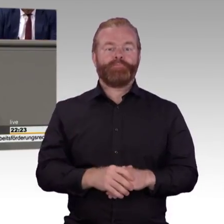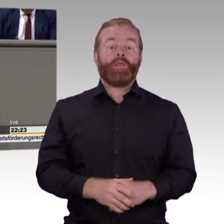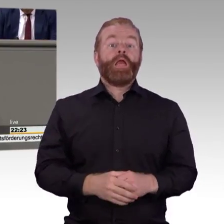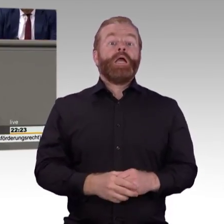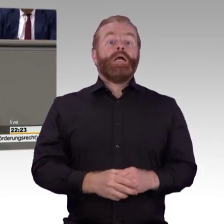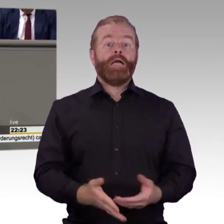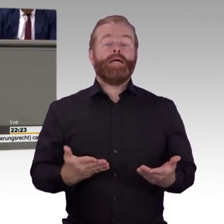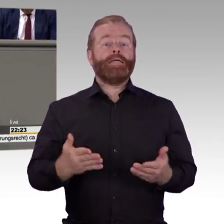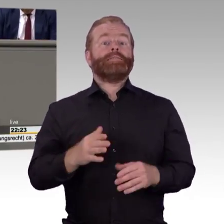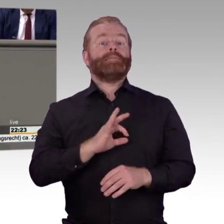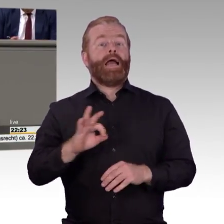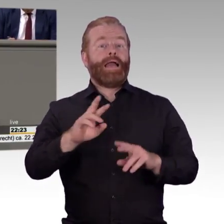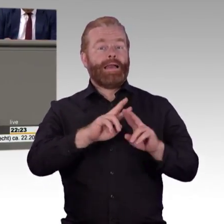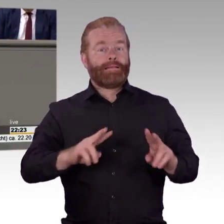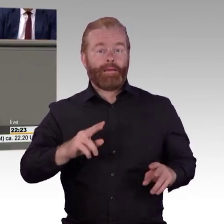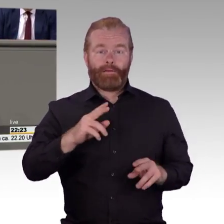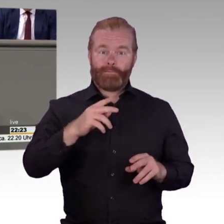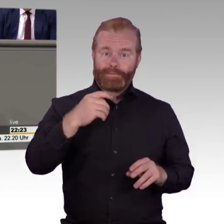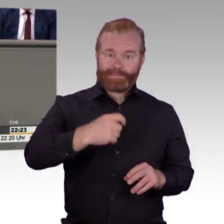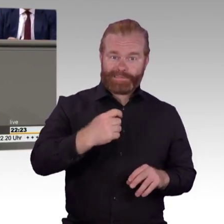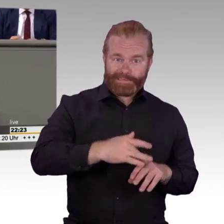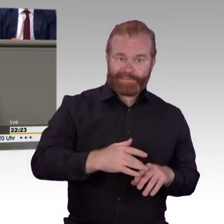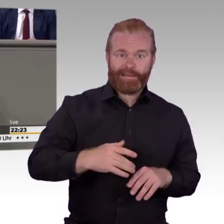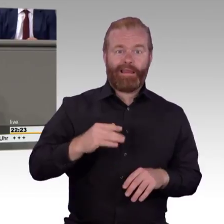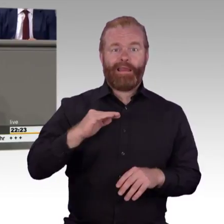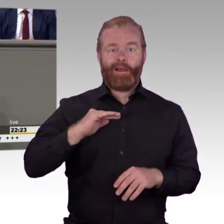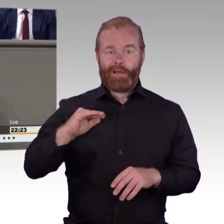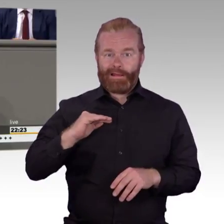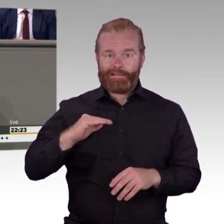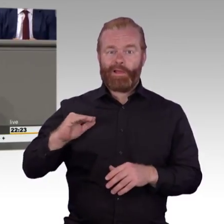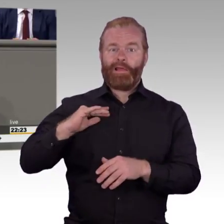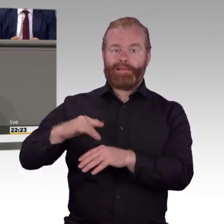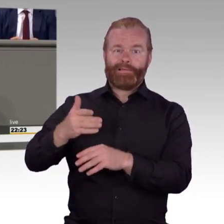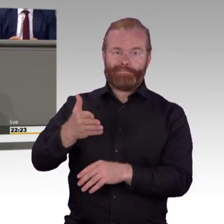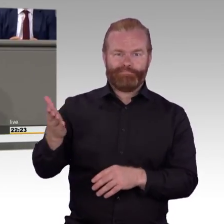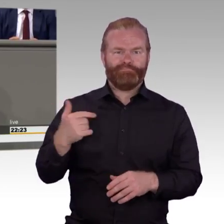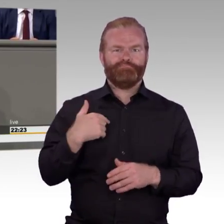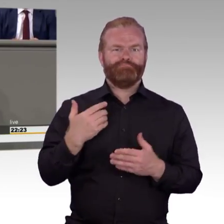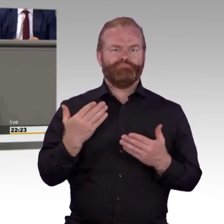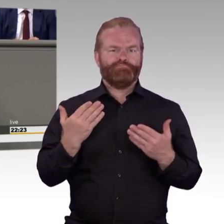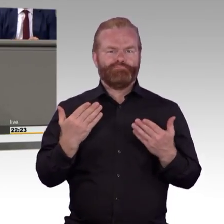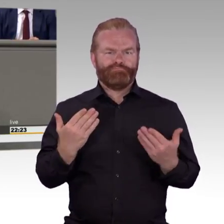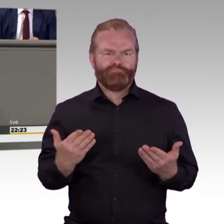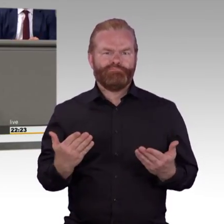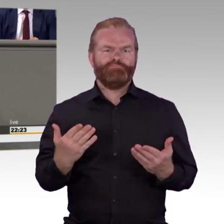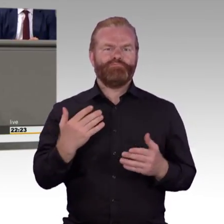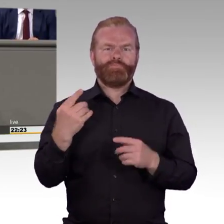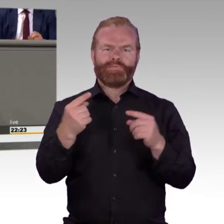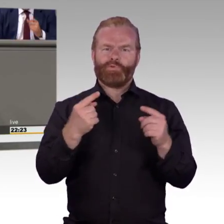und die Verlängerung befristeter Regelungen zur Arbeitsförderung. Alle Felder dieses Gesetzes, meine